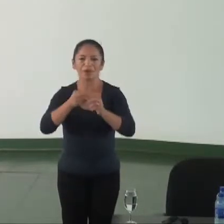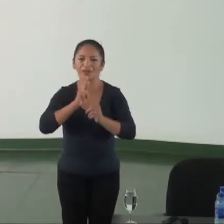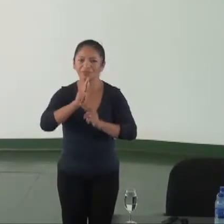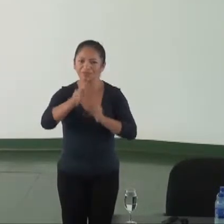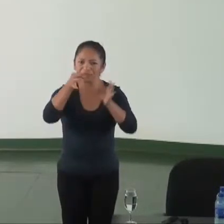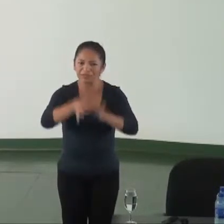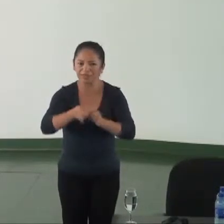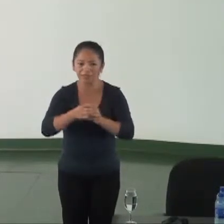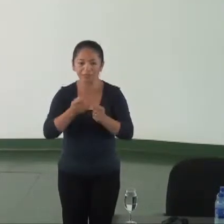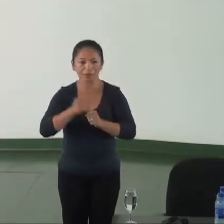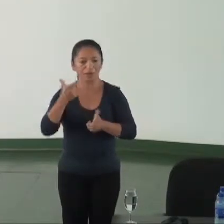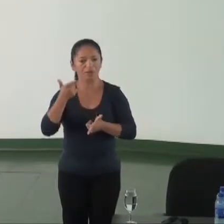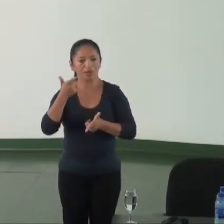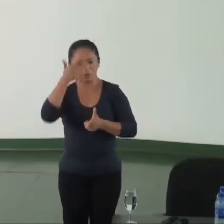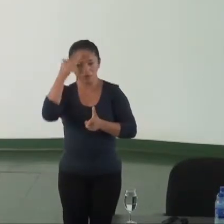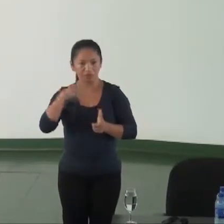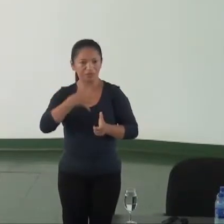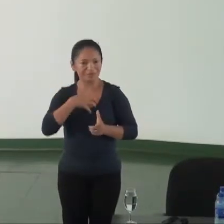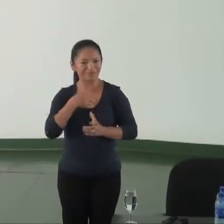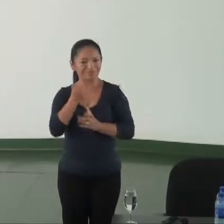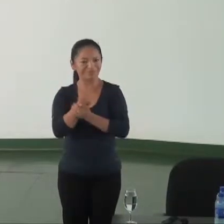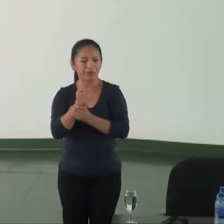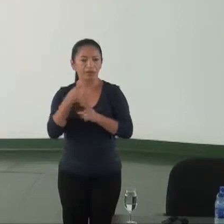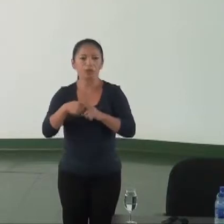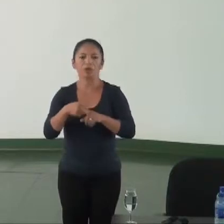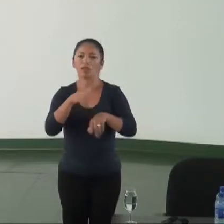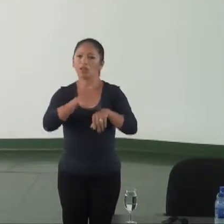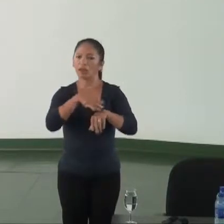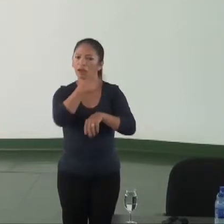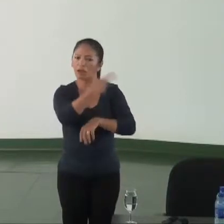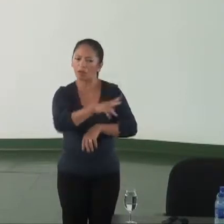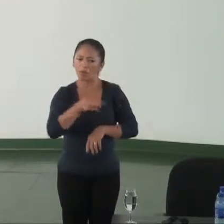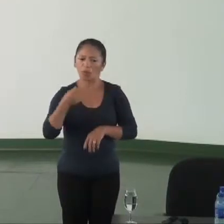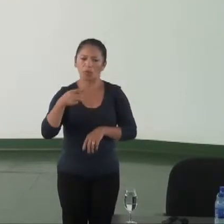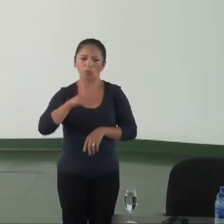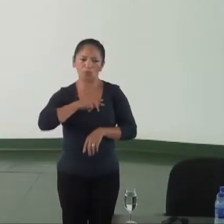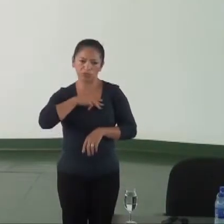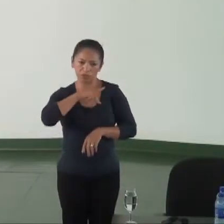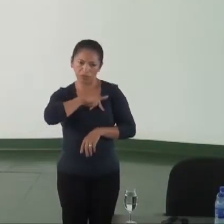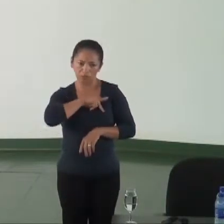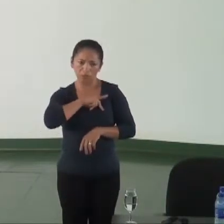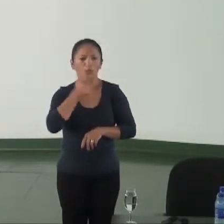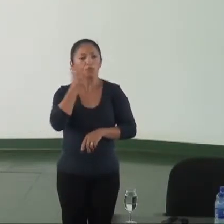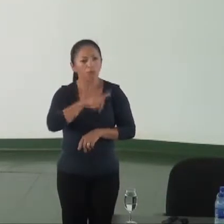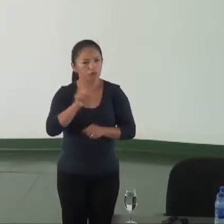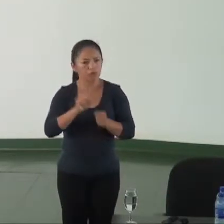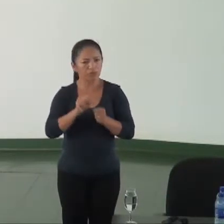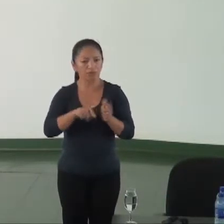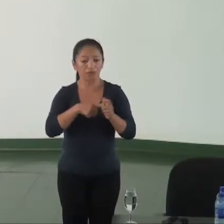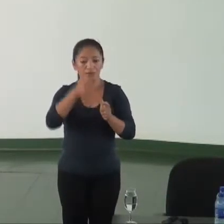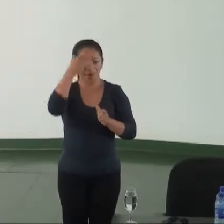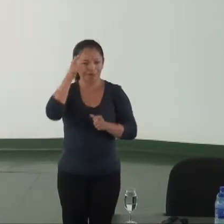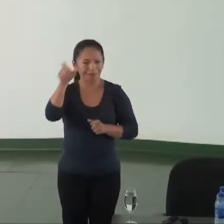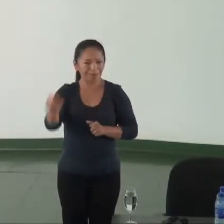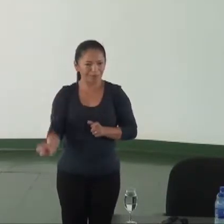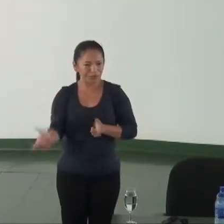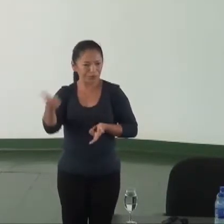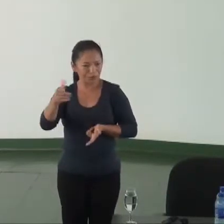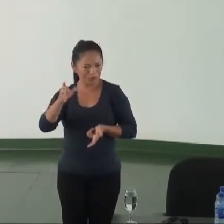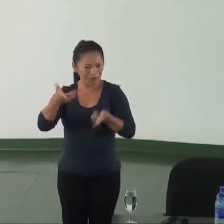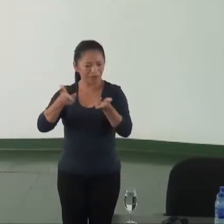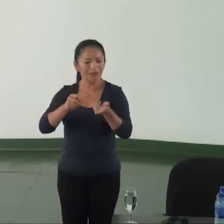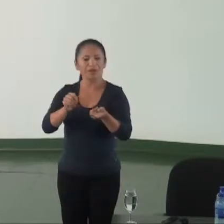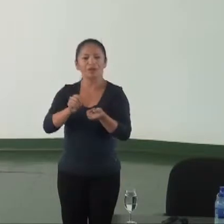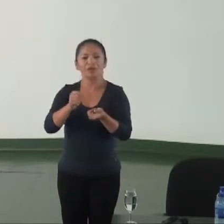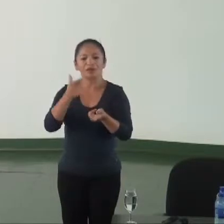atendidos ou não, que é uma forma que o próprio Ministério Público pode solicitar, também naqueles casos em que o cidadão ou a entidade